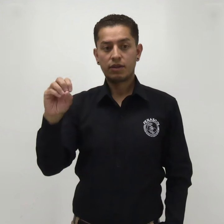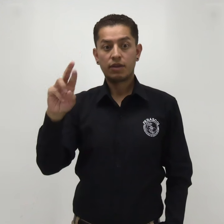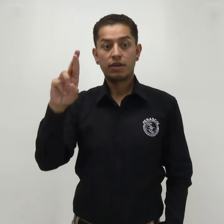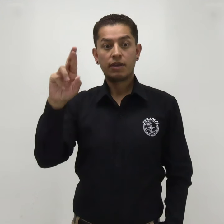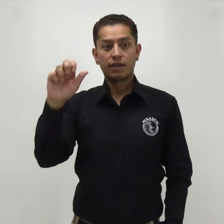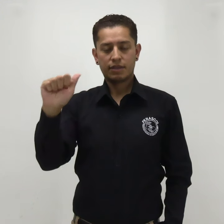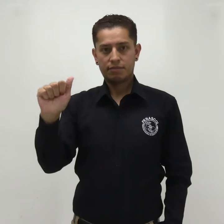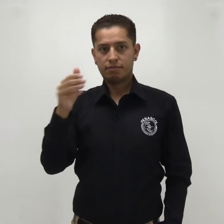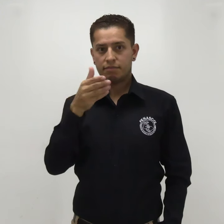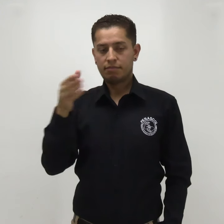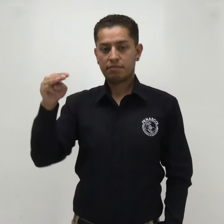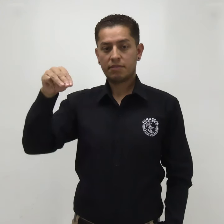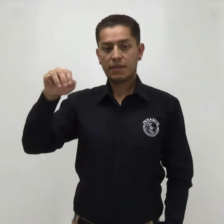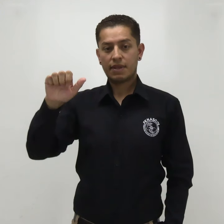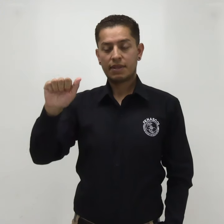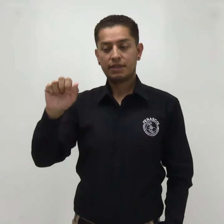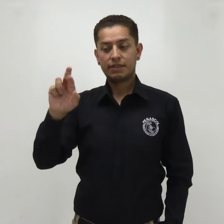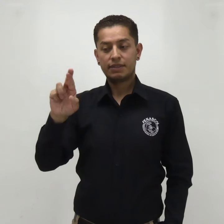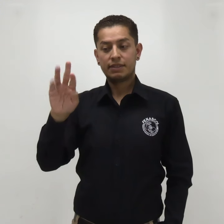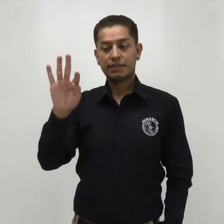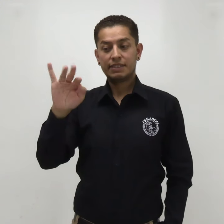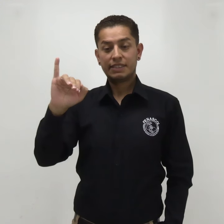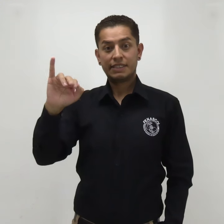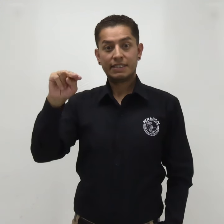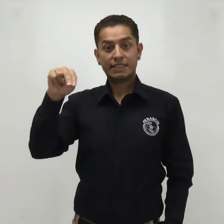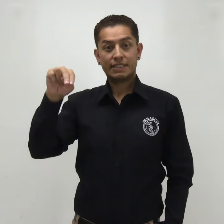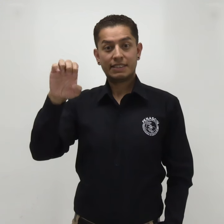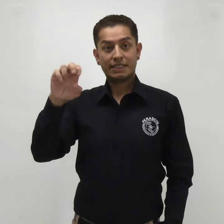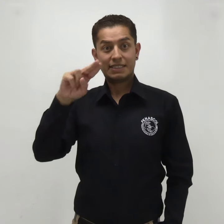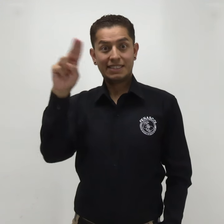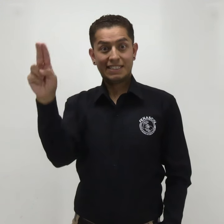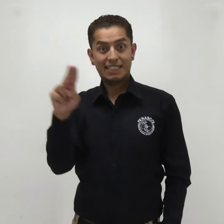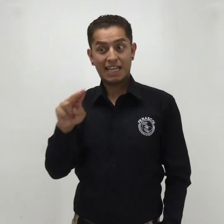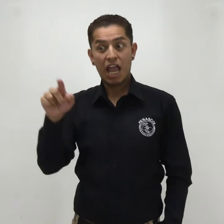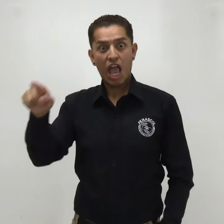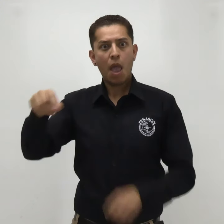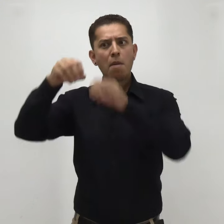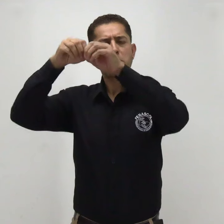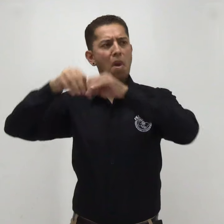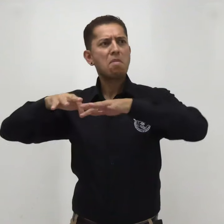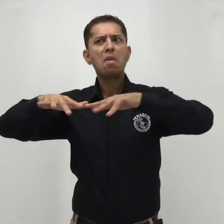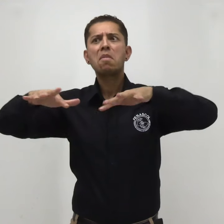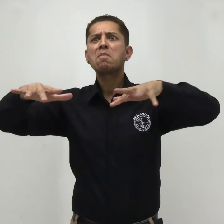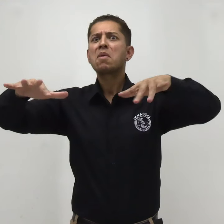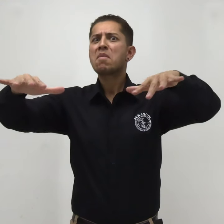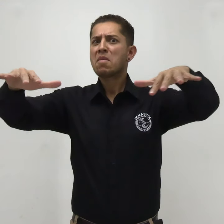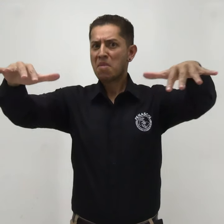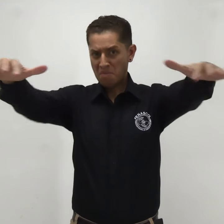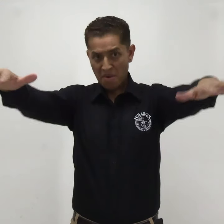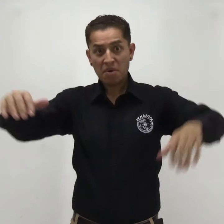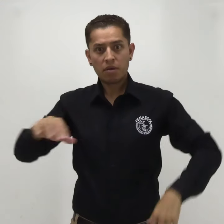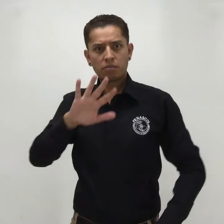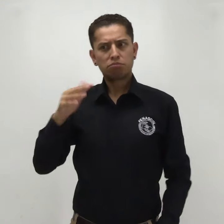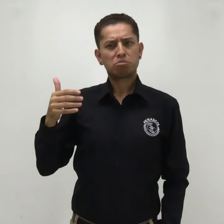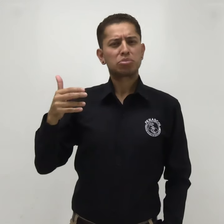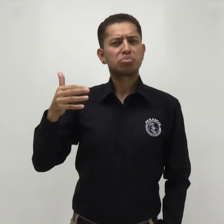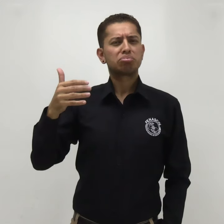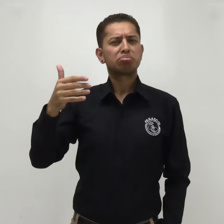sorda y al público en general que la información que brinda Lisset Gutiérrez en relación